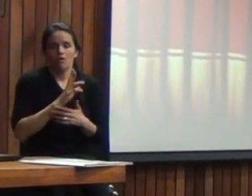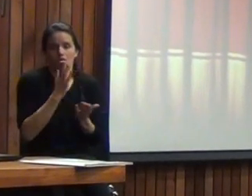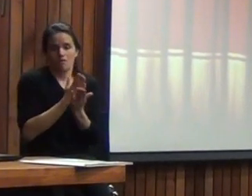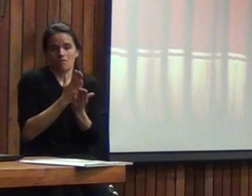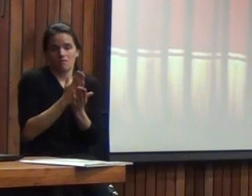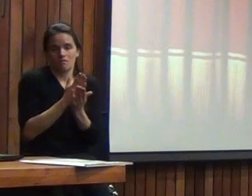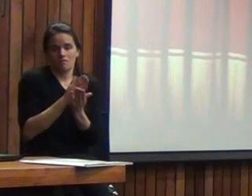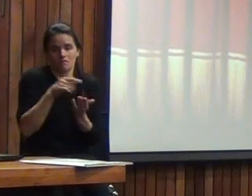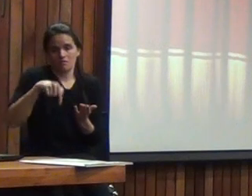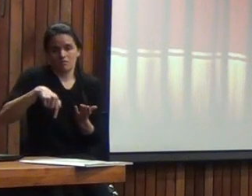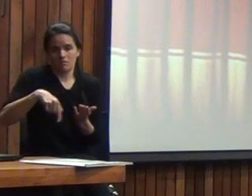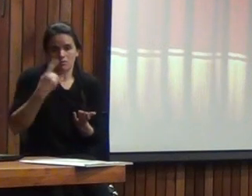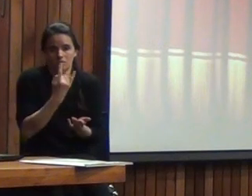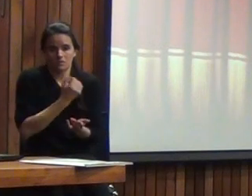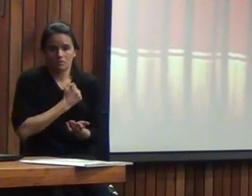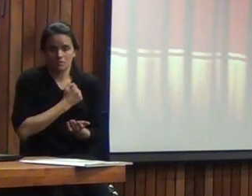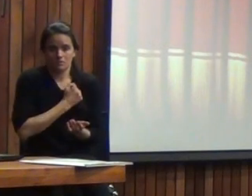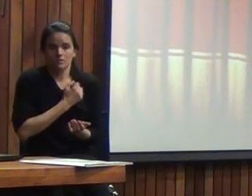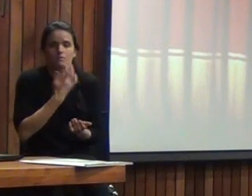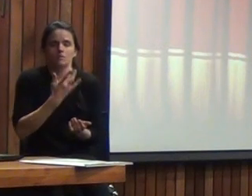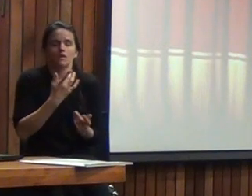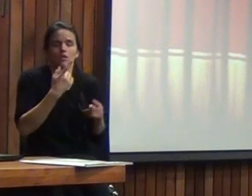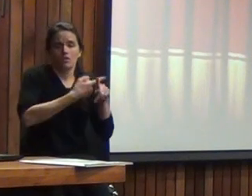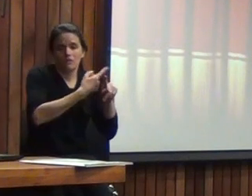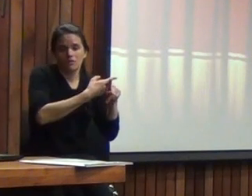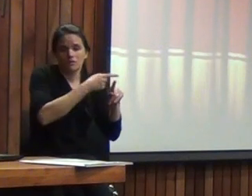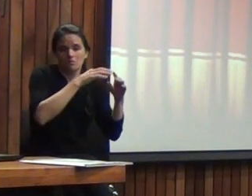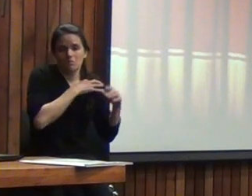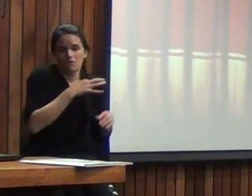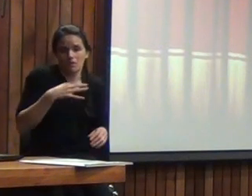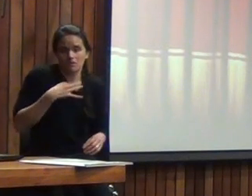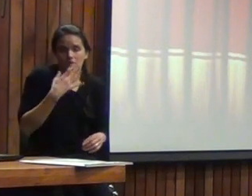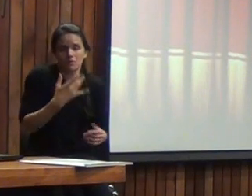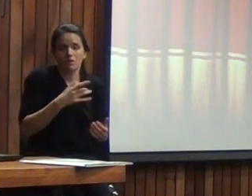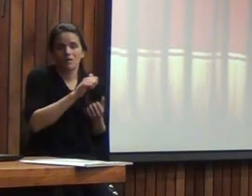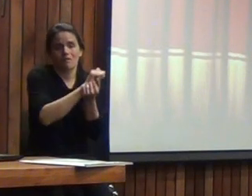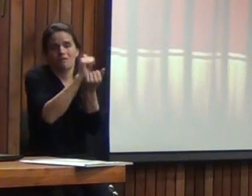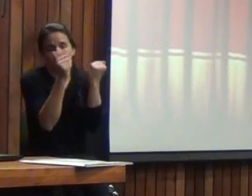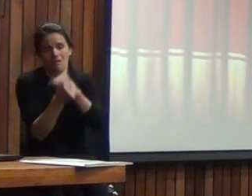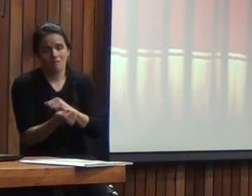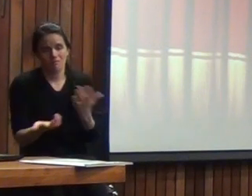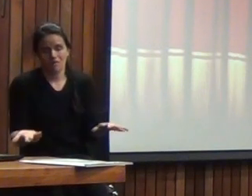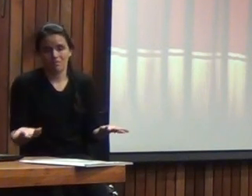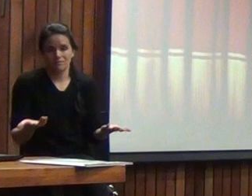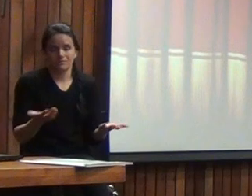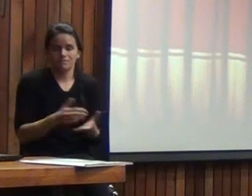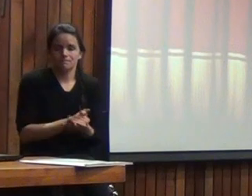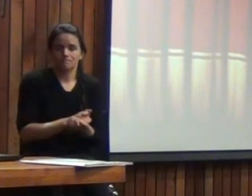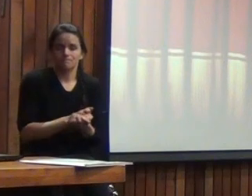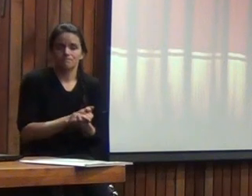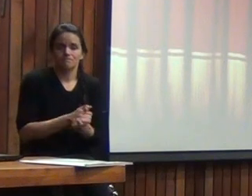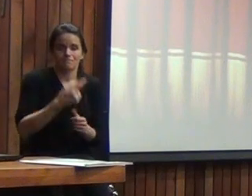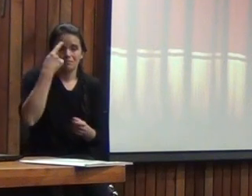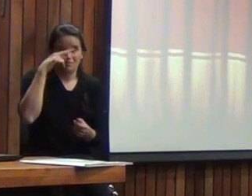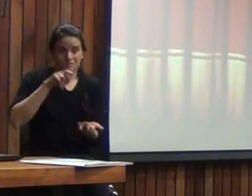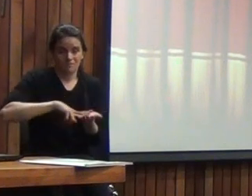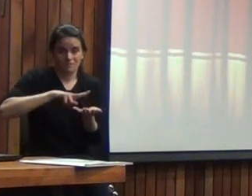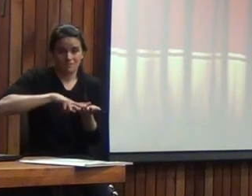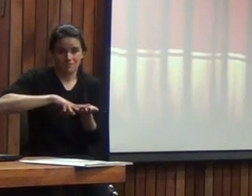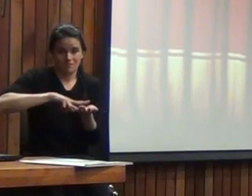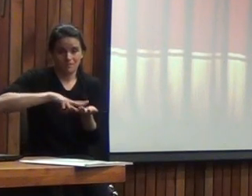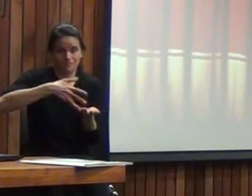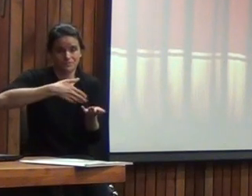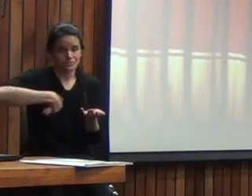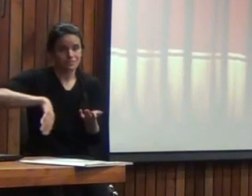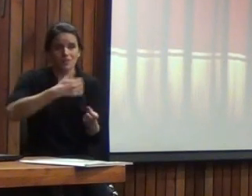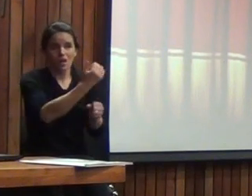con nuestra cooperación del ministerio para que ese tipo de cosas cambien pero en esto tenemos